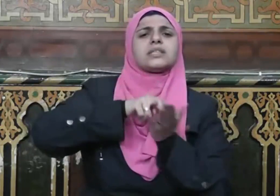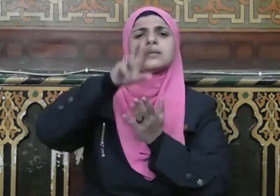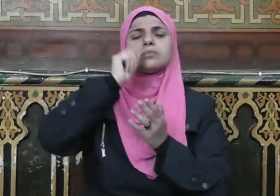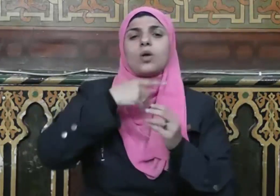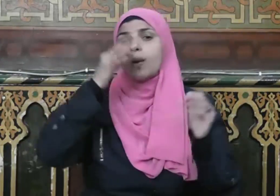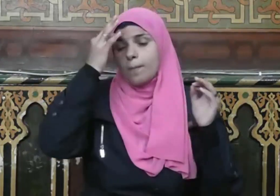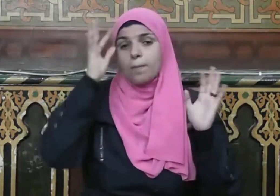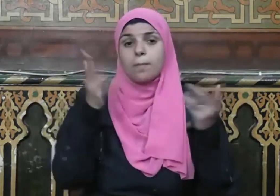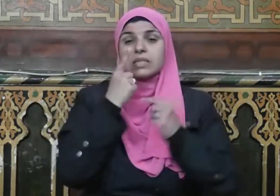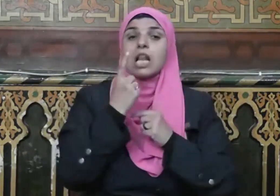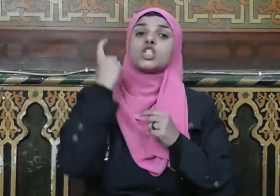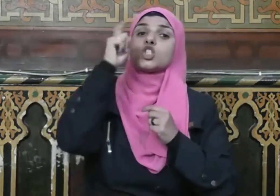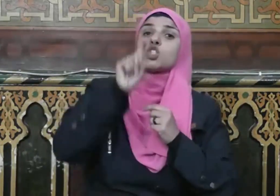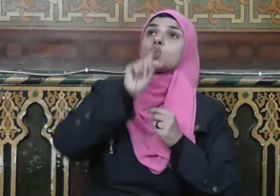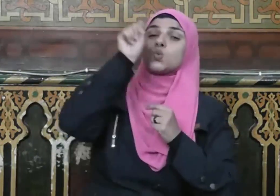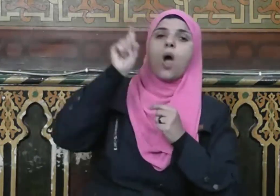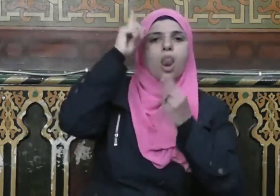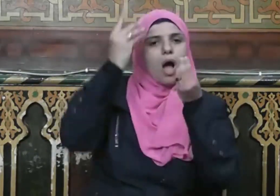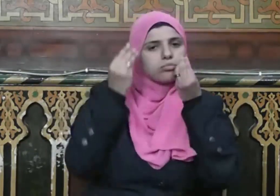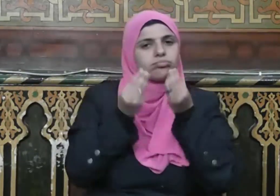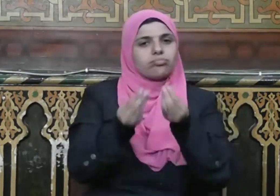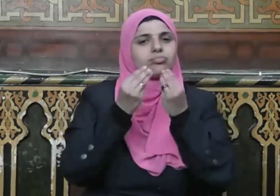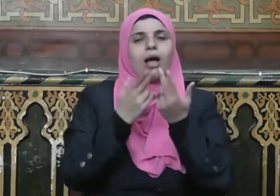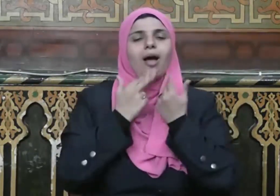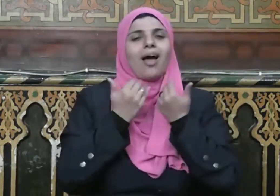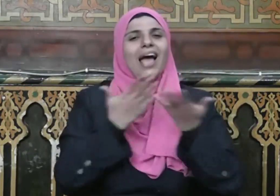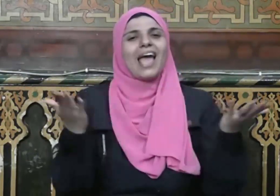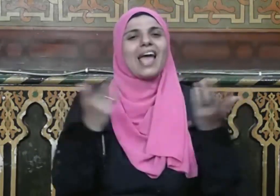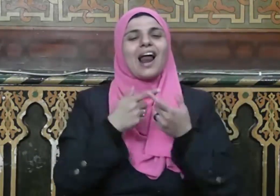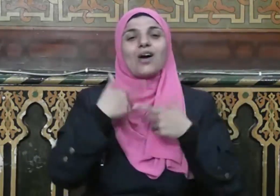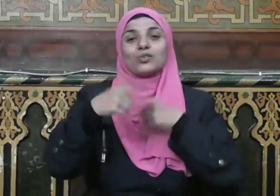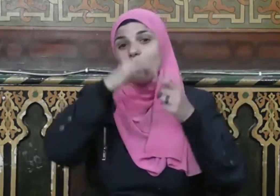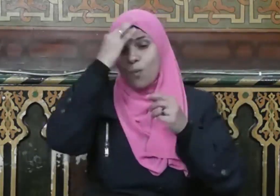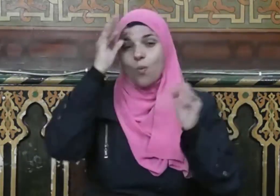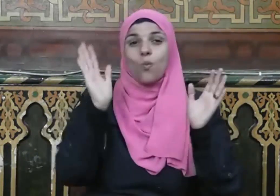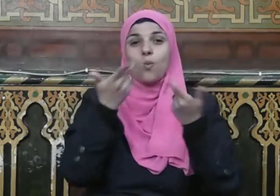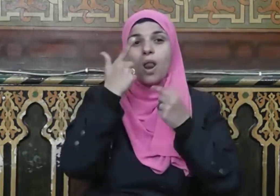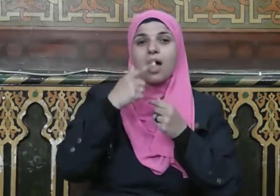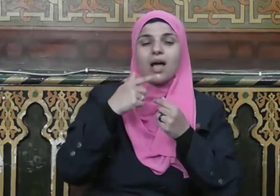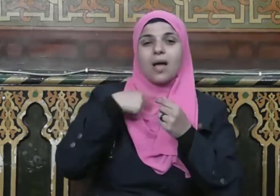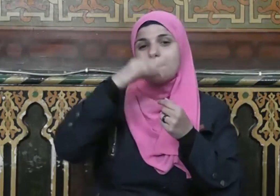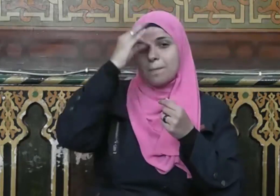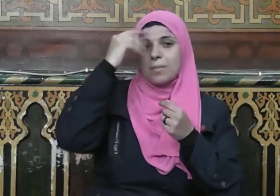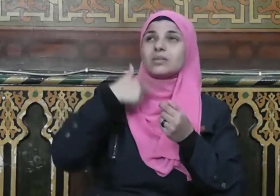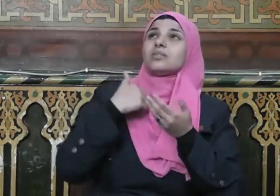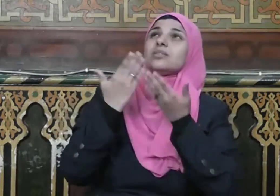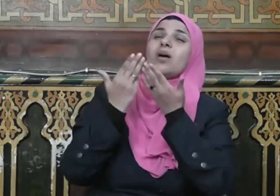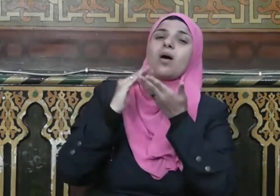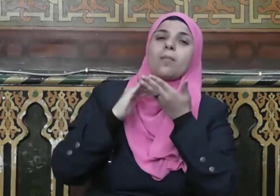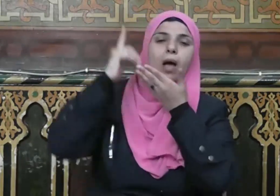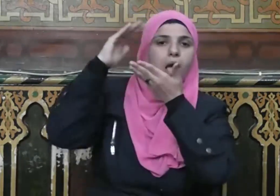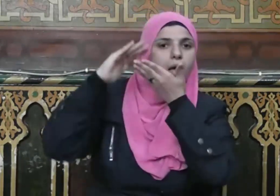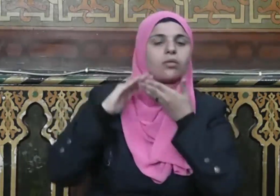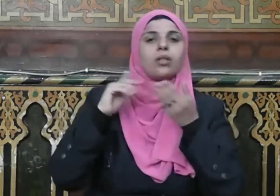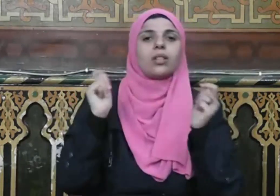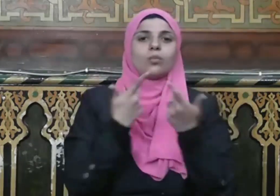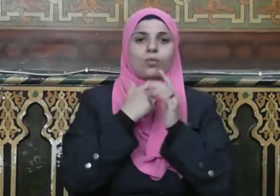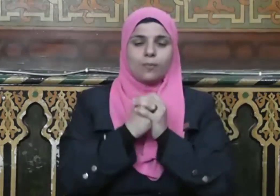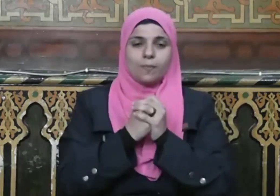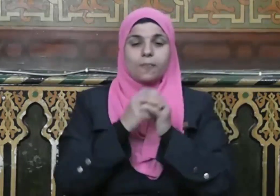سألني لأعطينه ولئن استعاذني لأعيذنه كما ينبغي